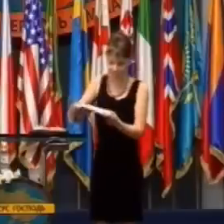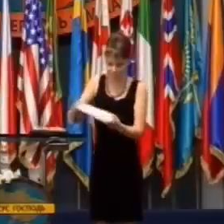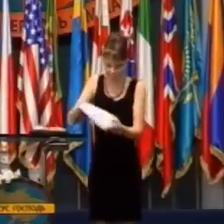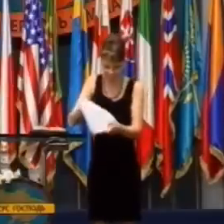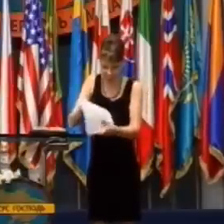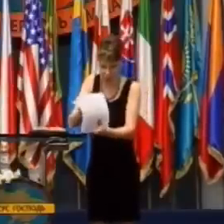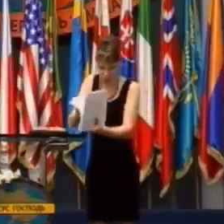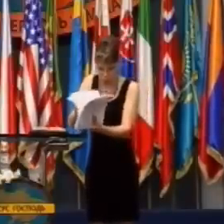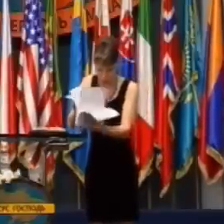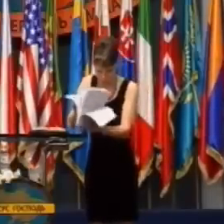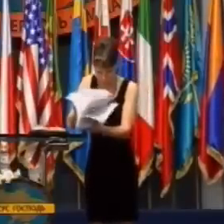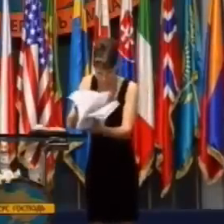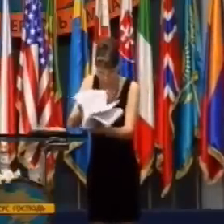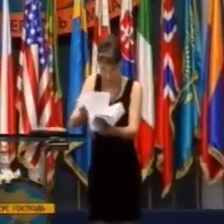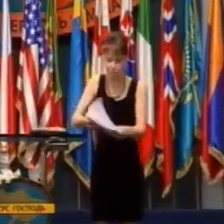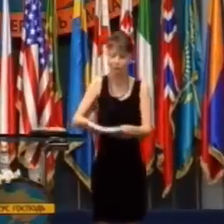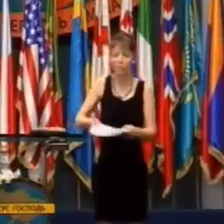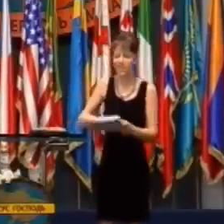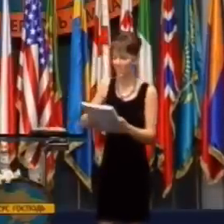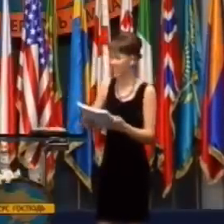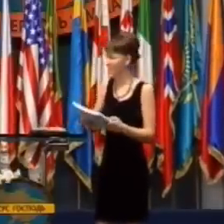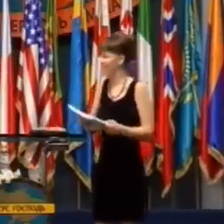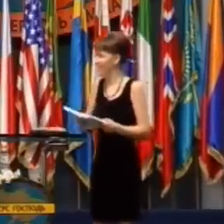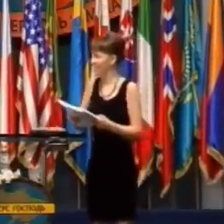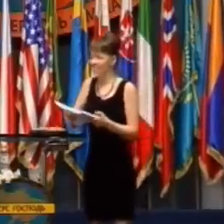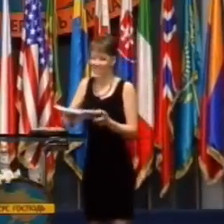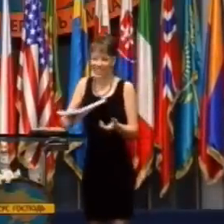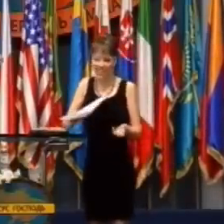Mám tu celý manuál, ako môžete vidieť.